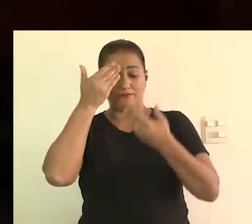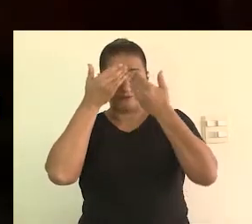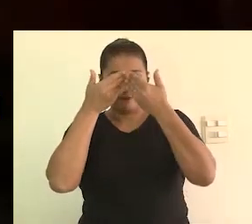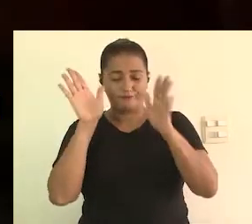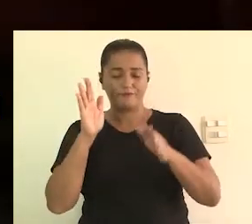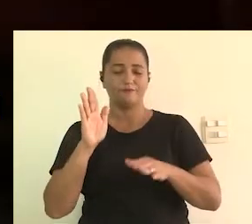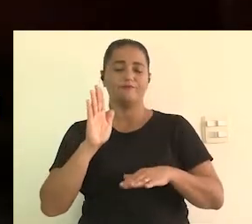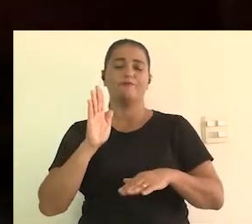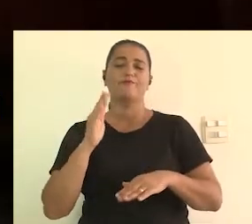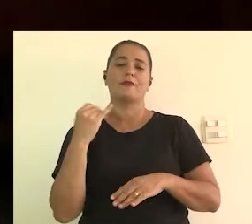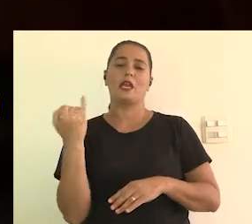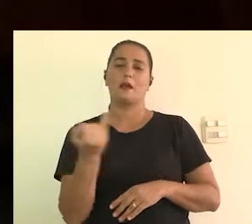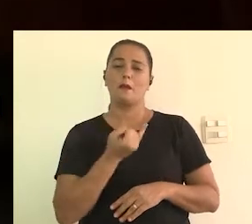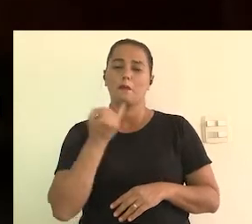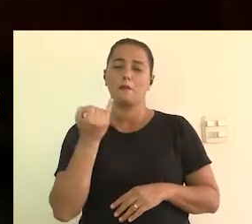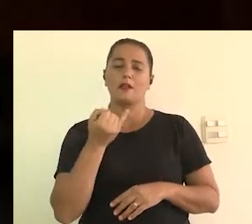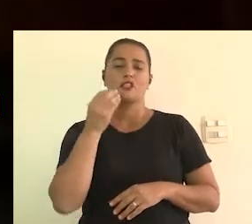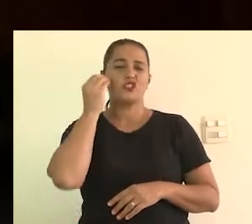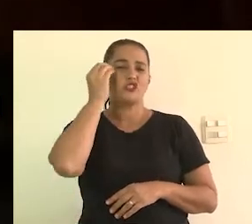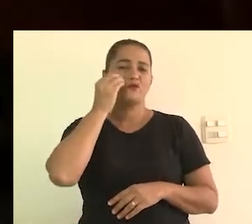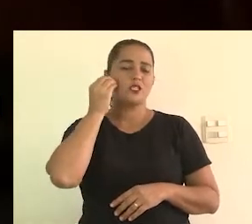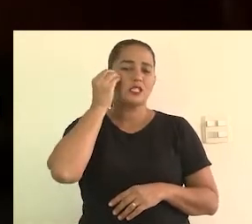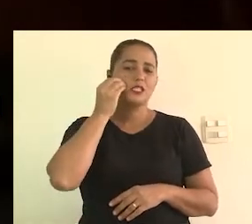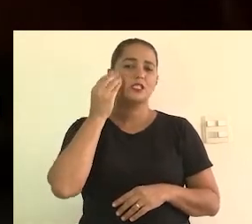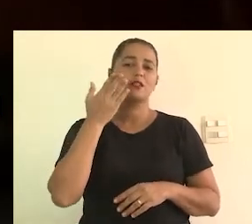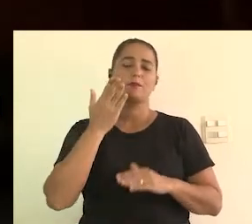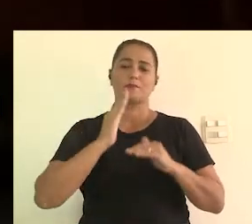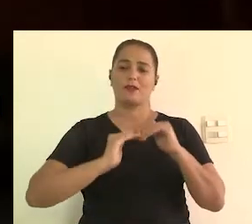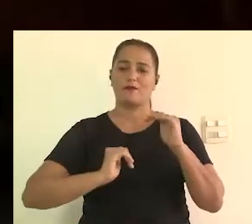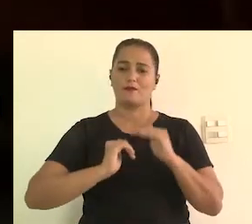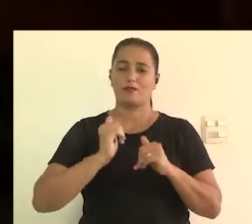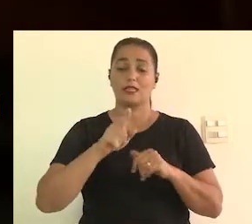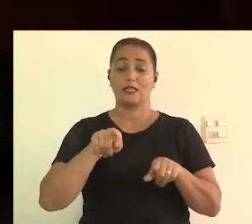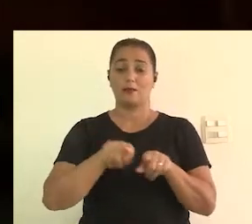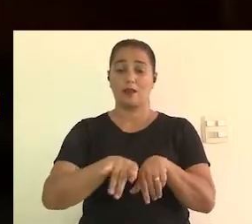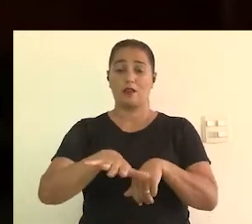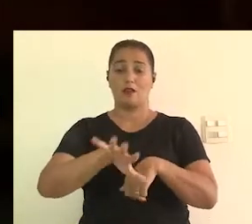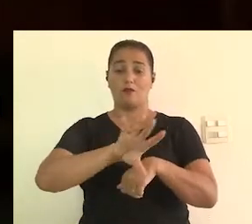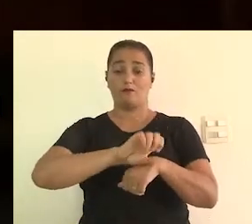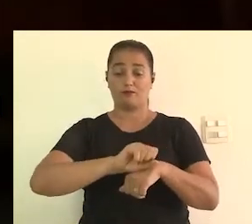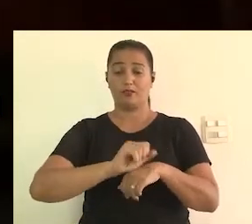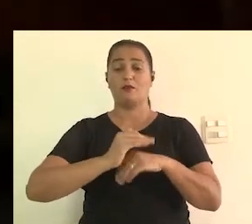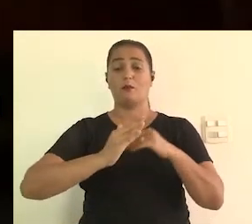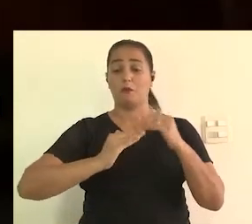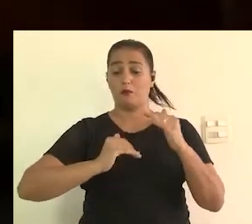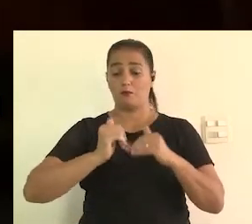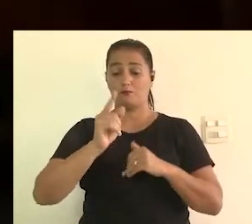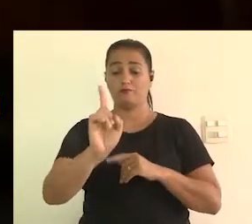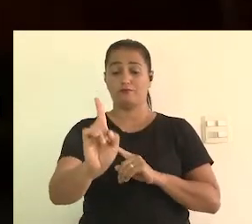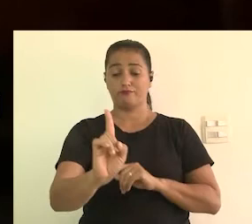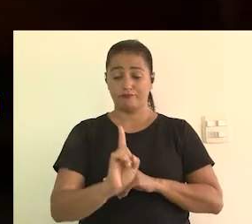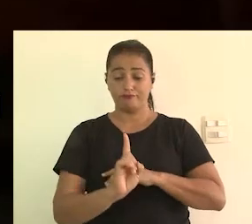coisa, mas ele vai saber da importância de se contratar um profissional experiente e